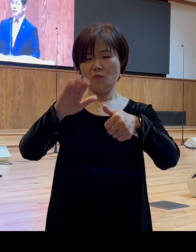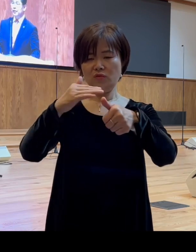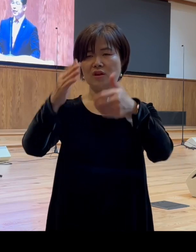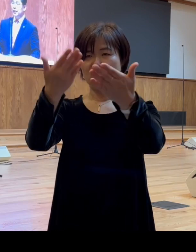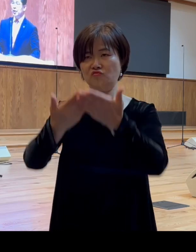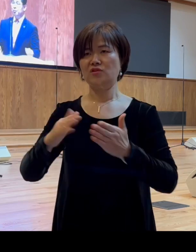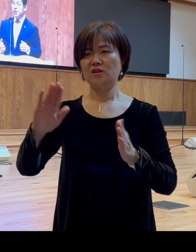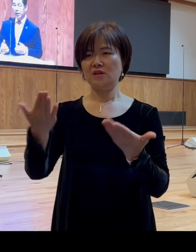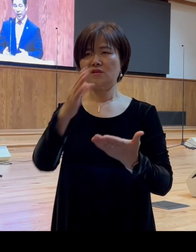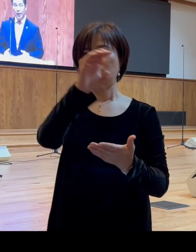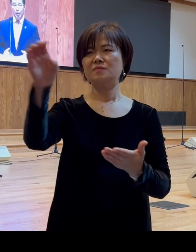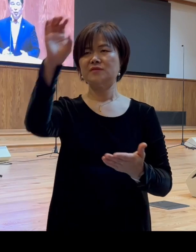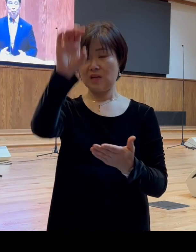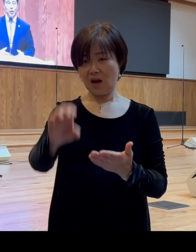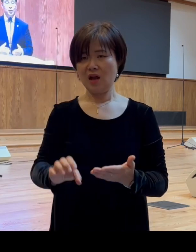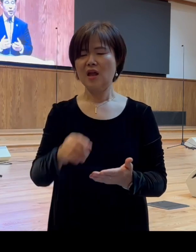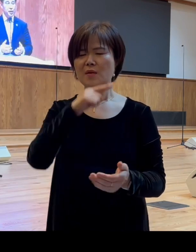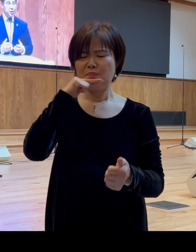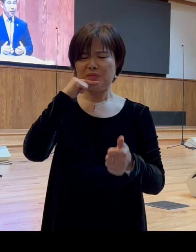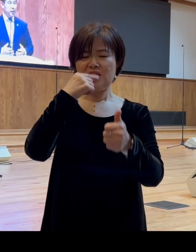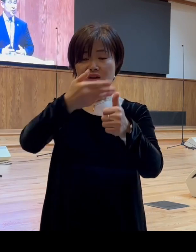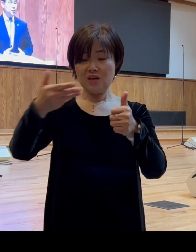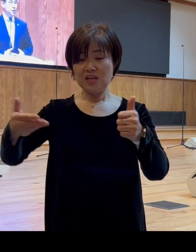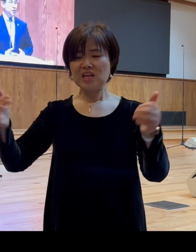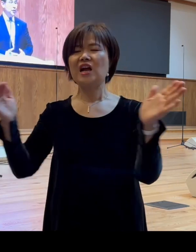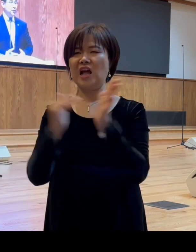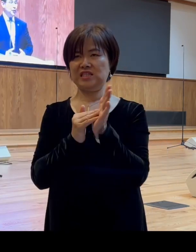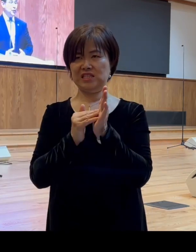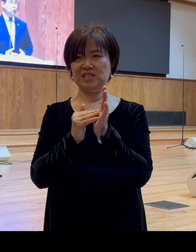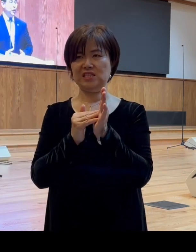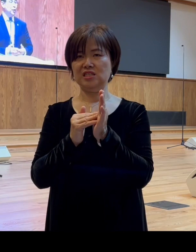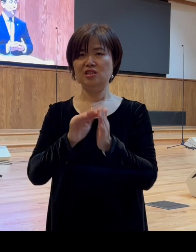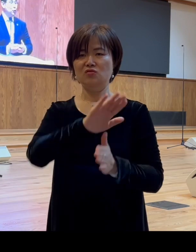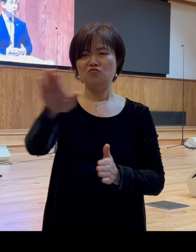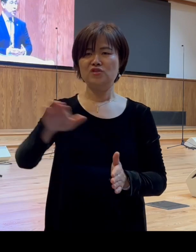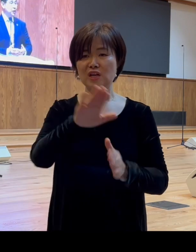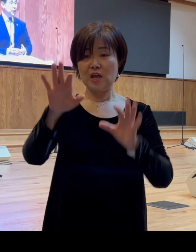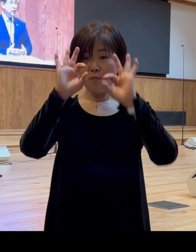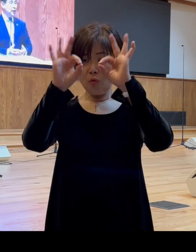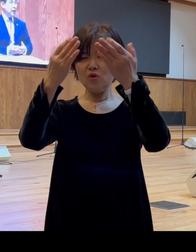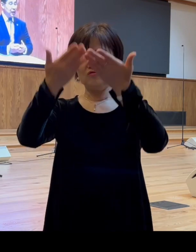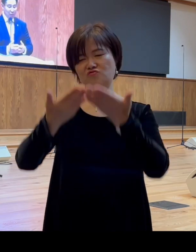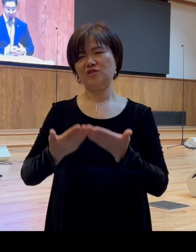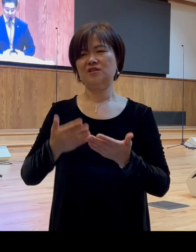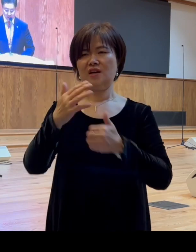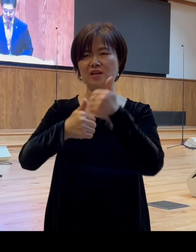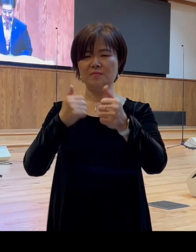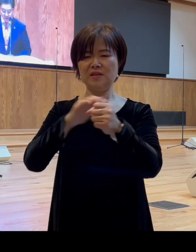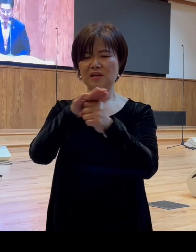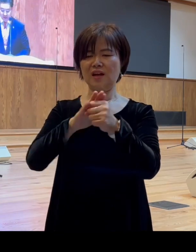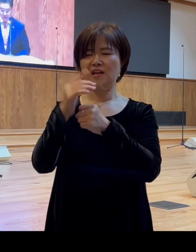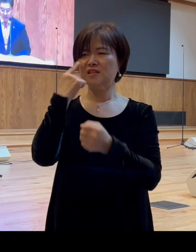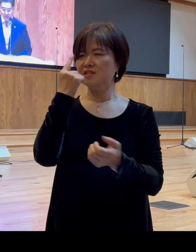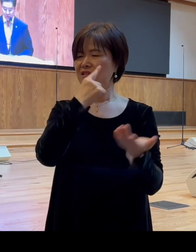십자가에 피 흘리시기까지 우리에게 보여주신 하나님의 사랑의 증거이기 때문에 그렇습니다